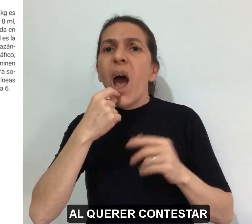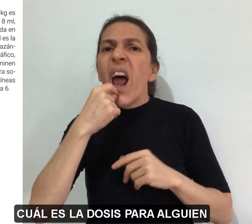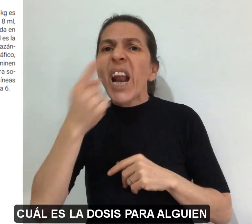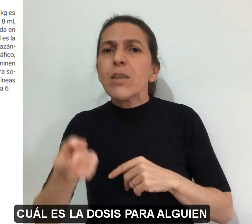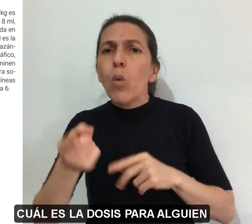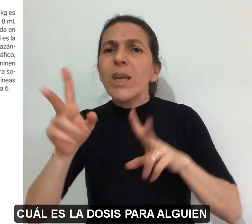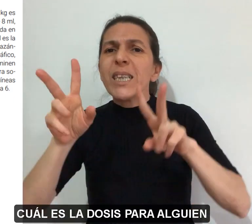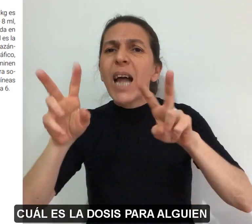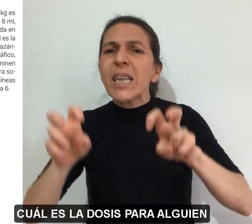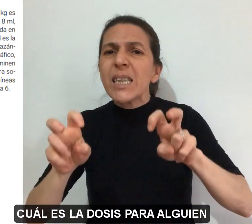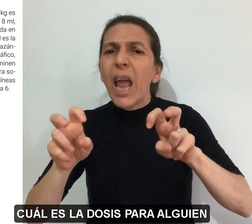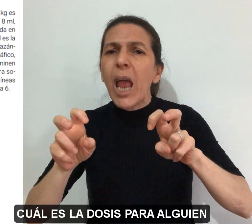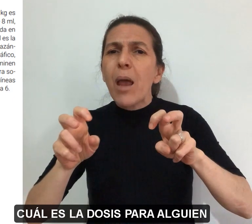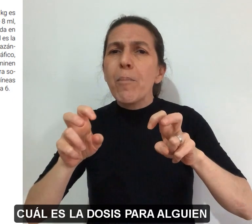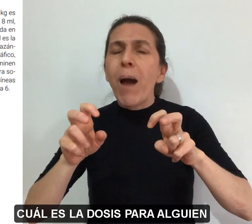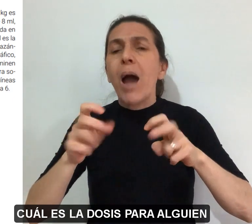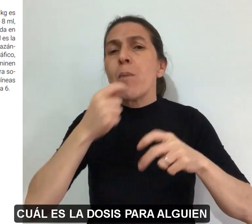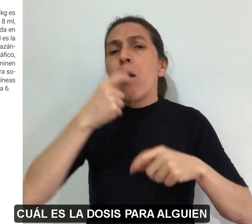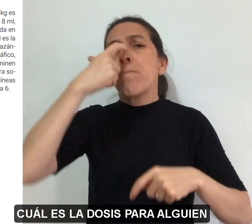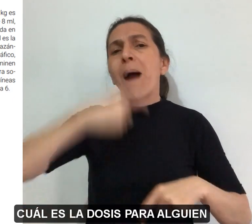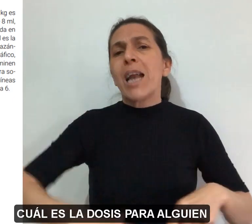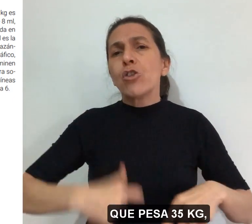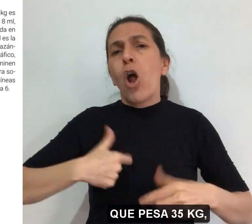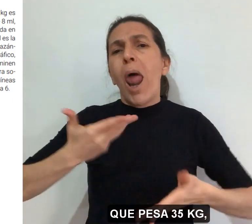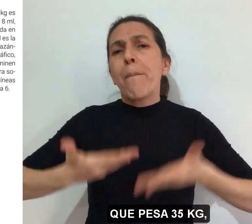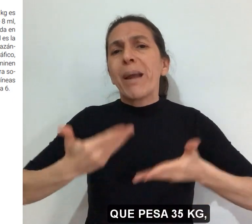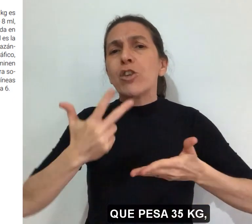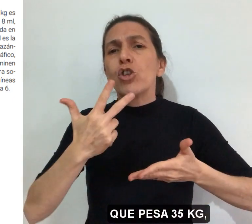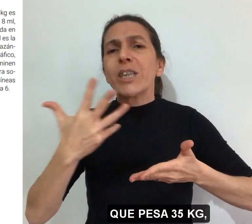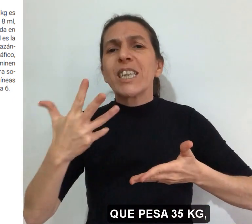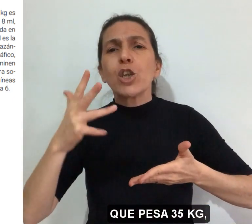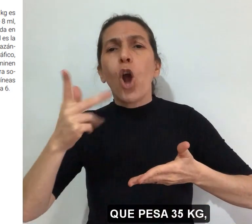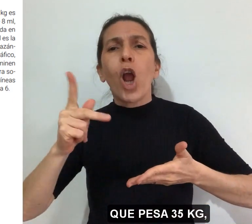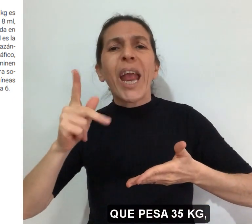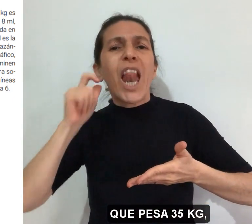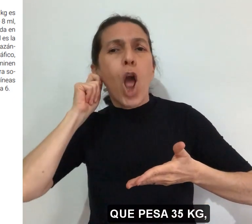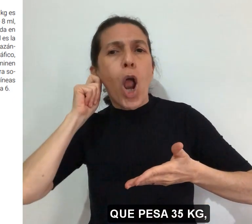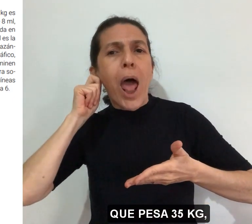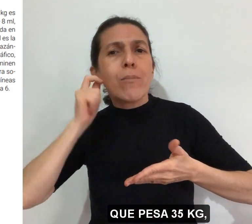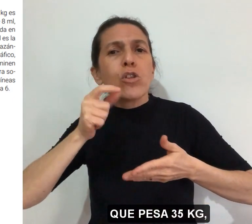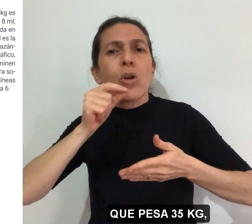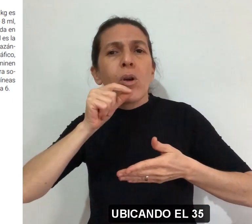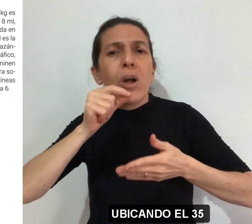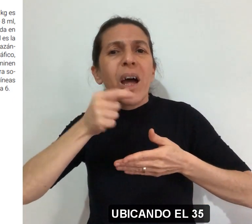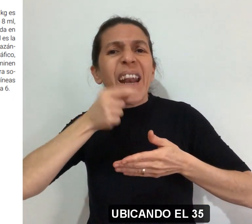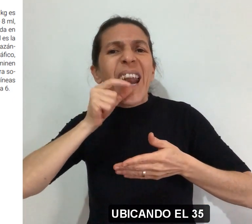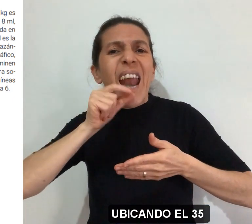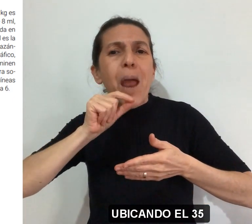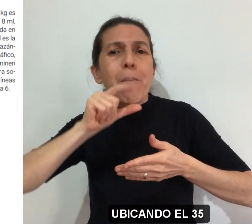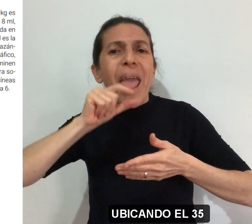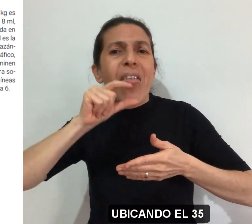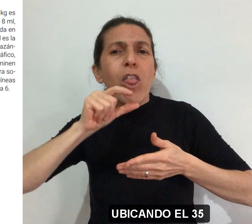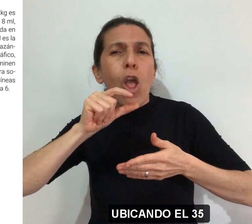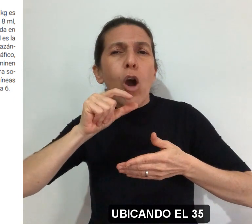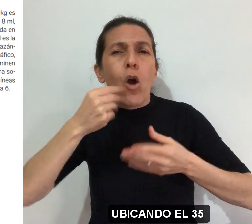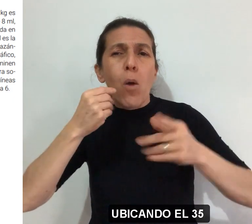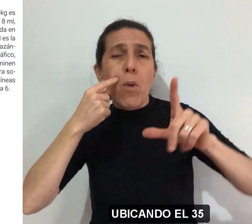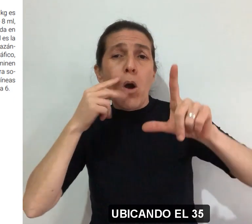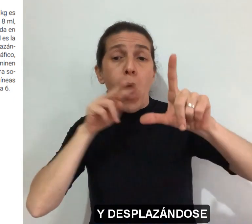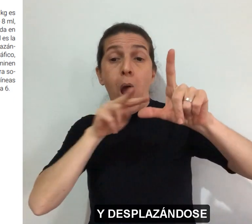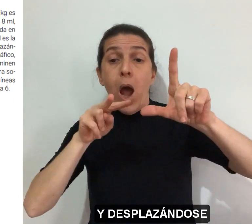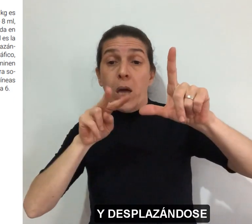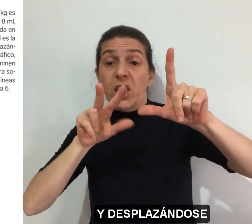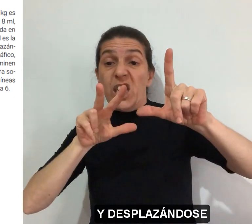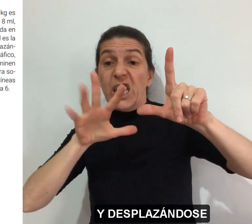contestar cuál es la dosis para alguien que pesa 35 kilogramos ubicando el 35